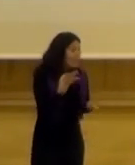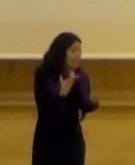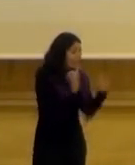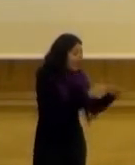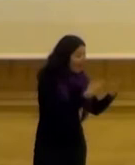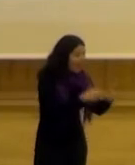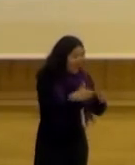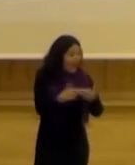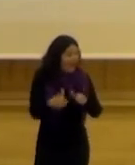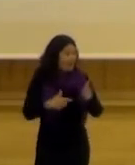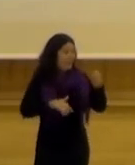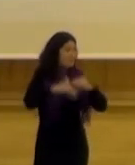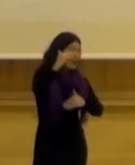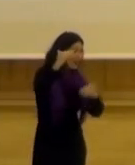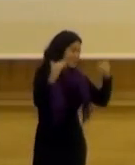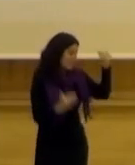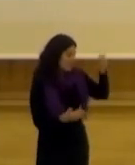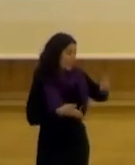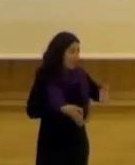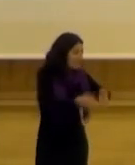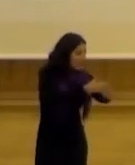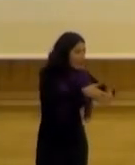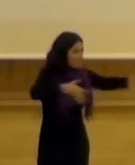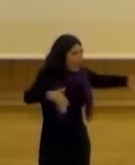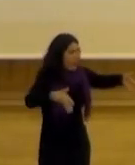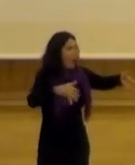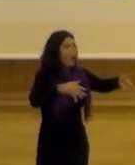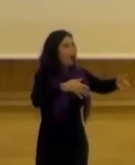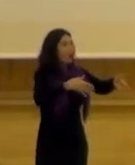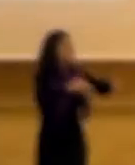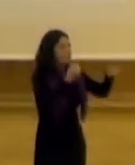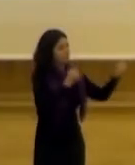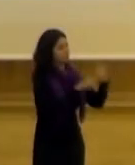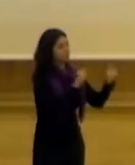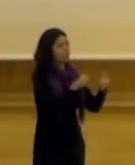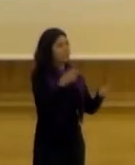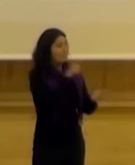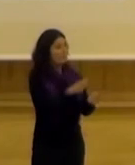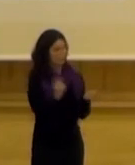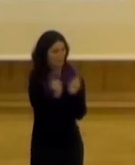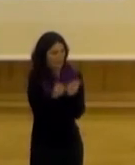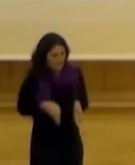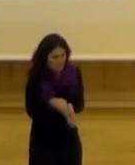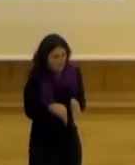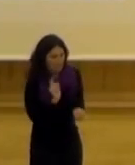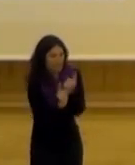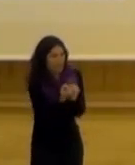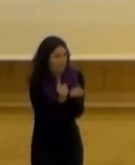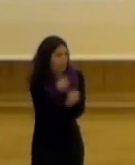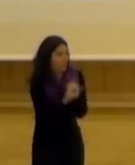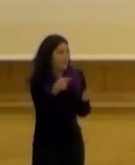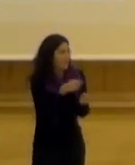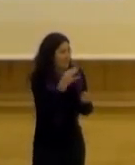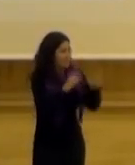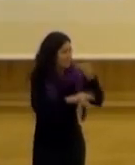áreas digamos más espacio más vías más amplias para las personas que para los coches eso está dentro del relato de ciudad que